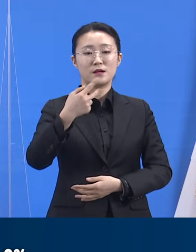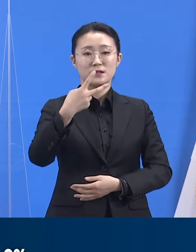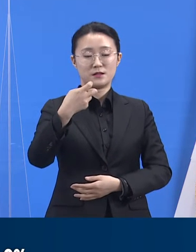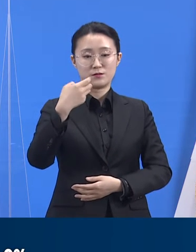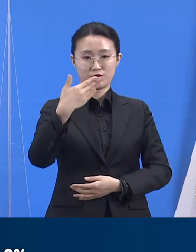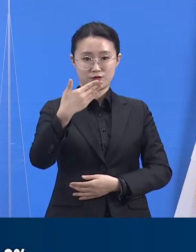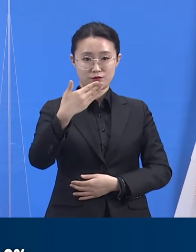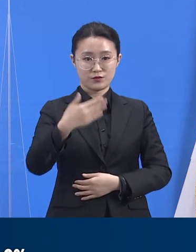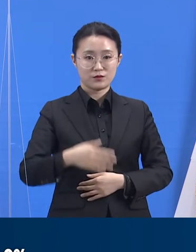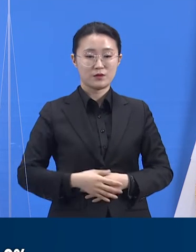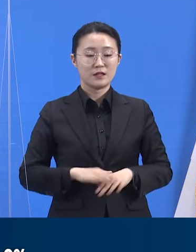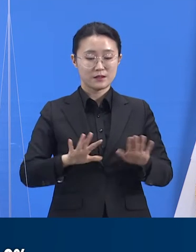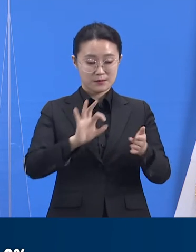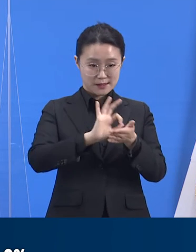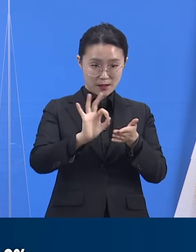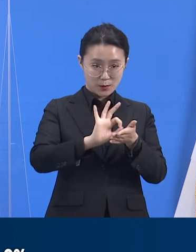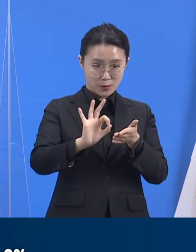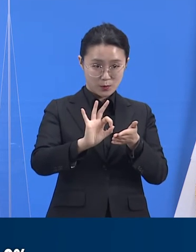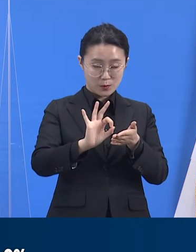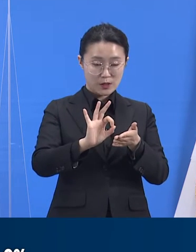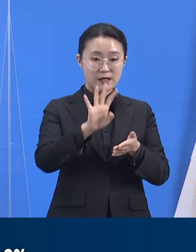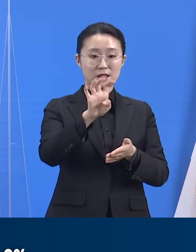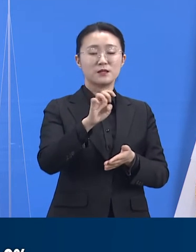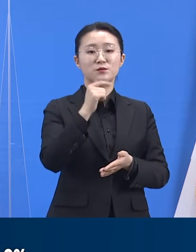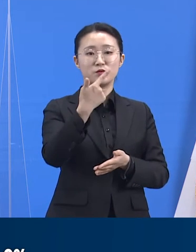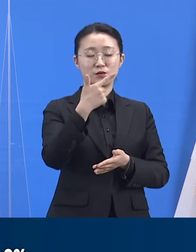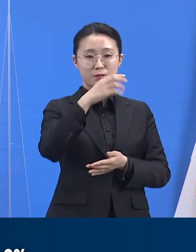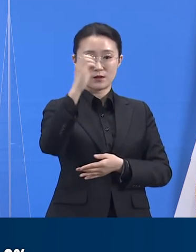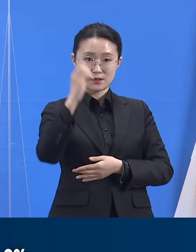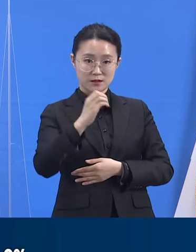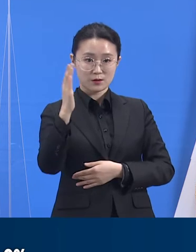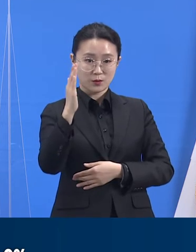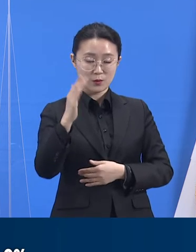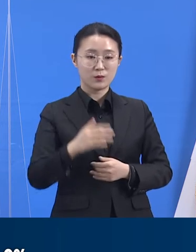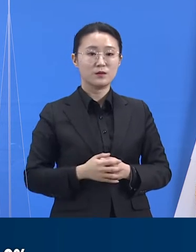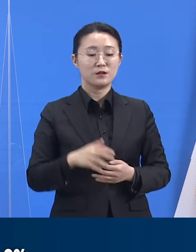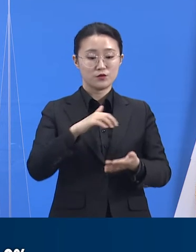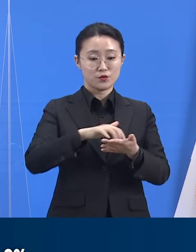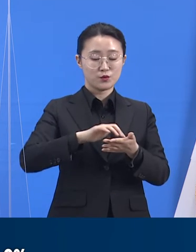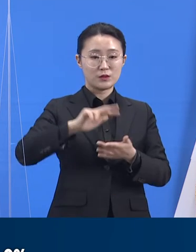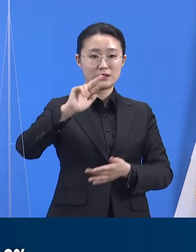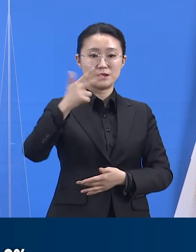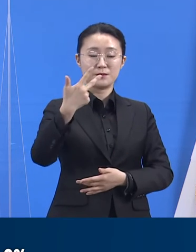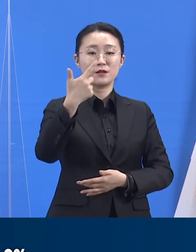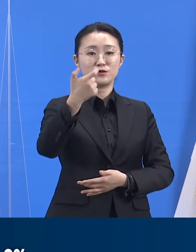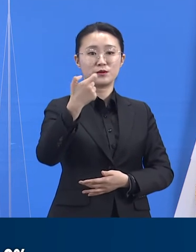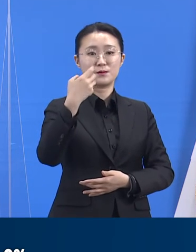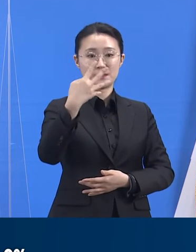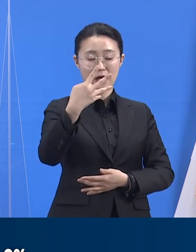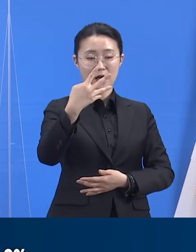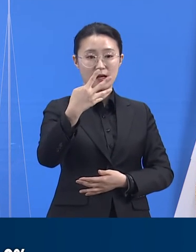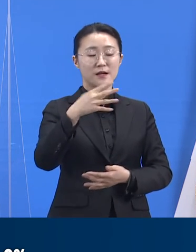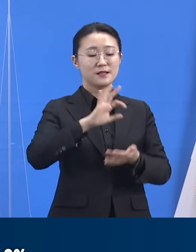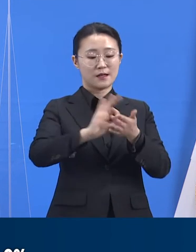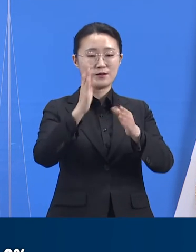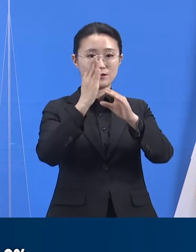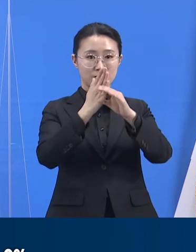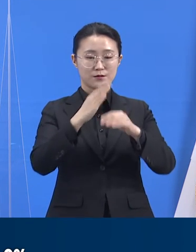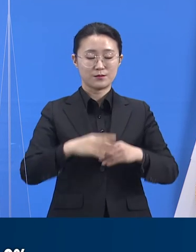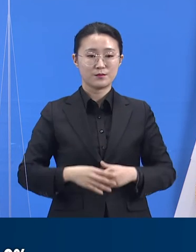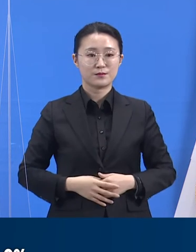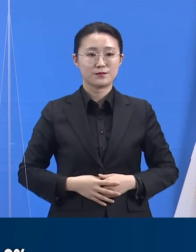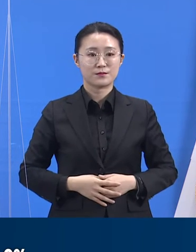현재 병상 가동률은 46.9%이고, 764개 병상을 사용하고 있습니다.